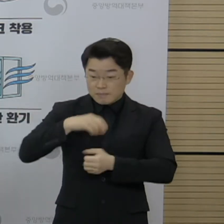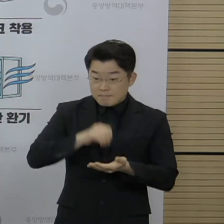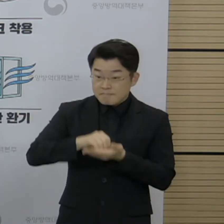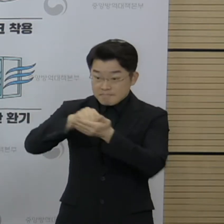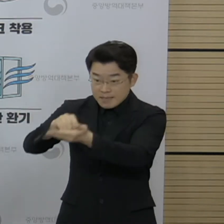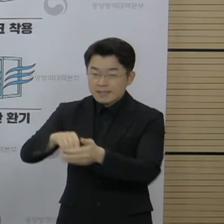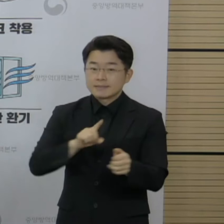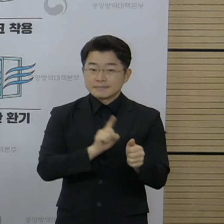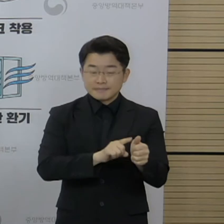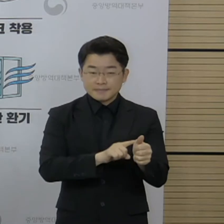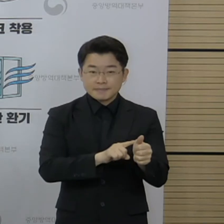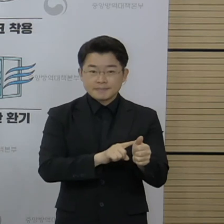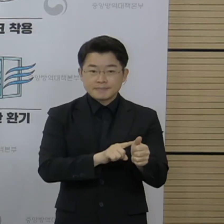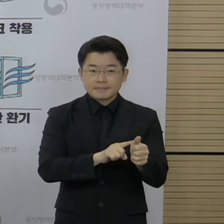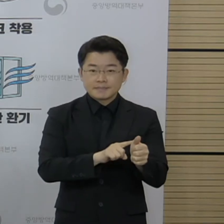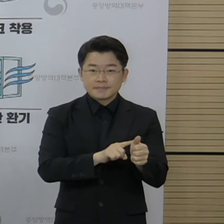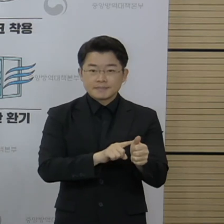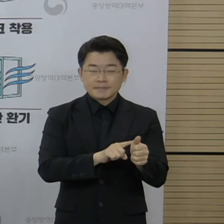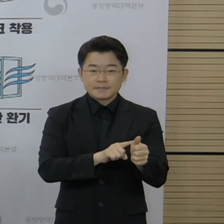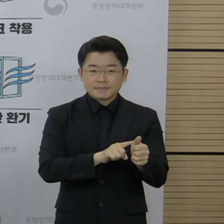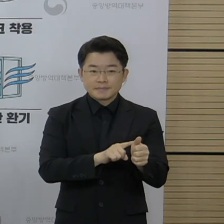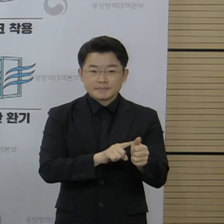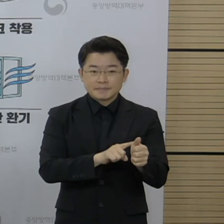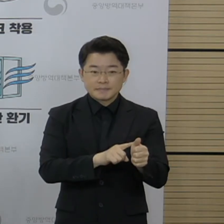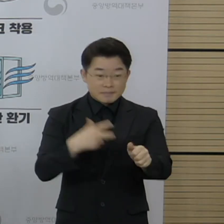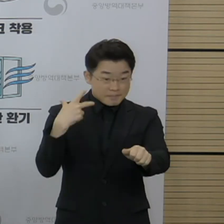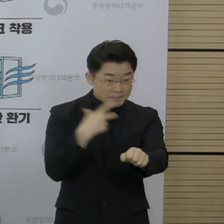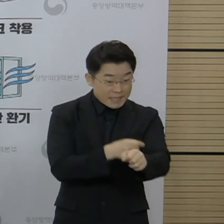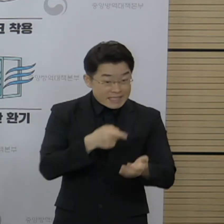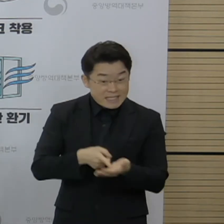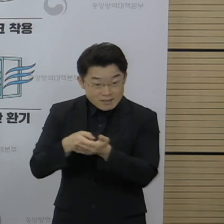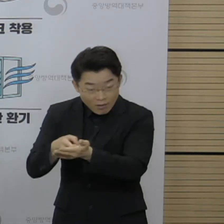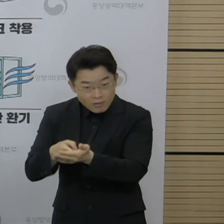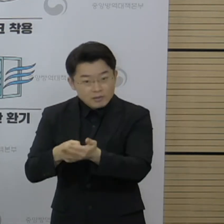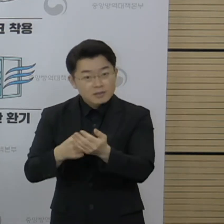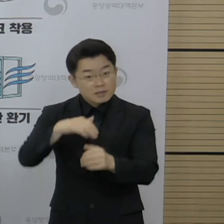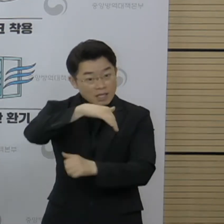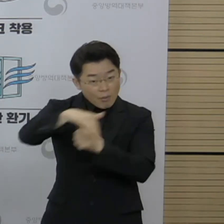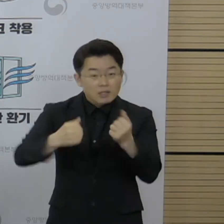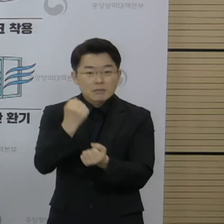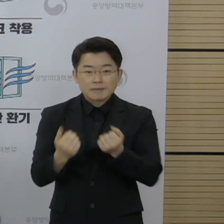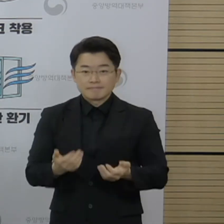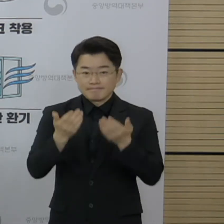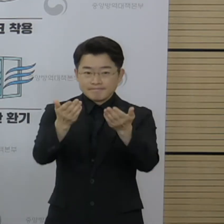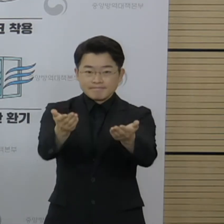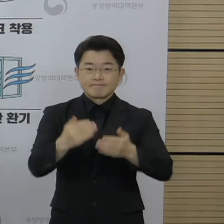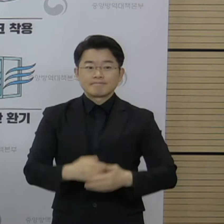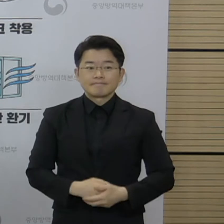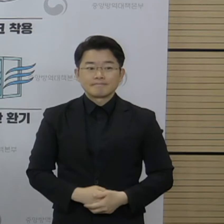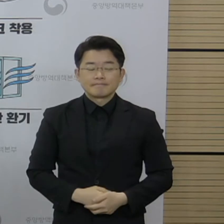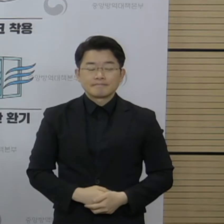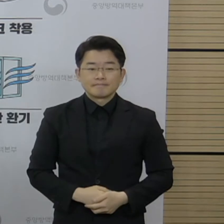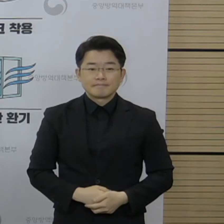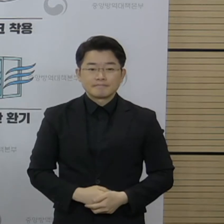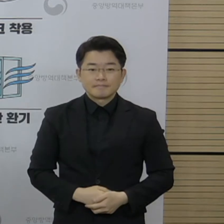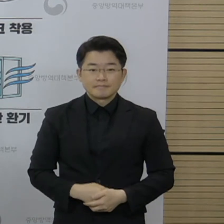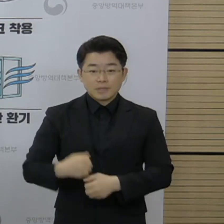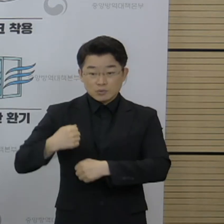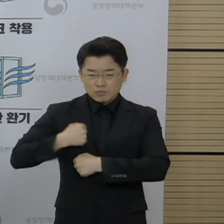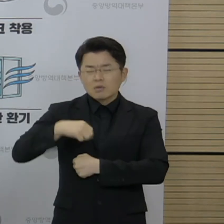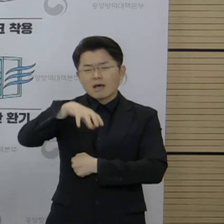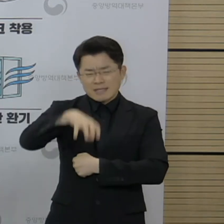접종 등록 대상자 분들에 대해서 설명드리도록 하겠습니다. 군부대 내